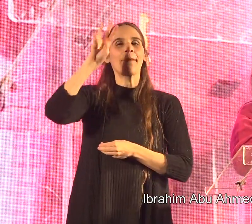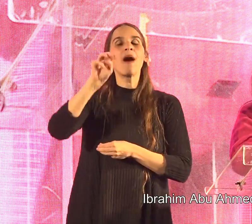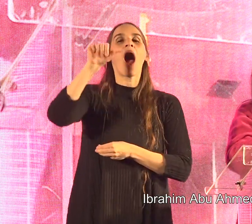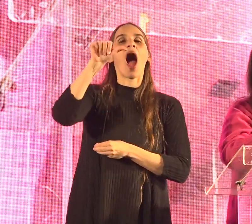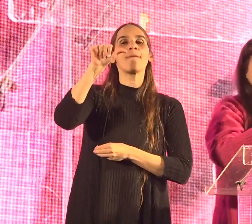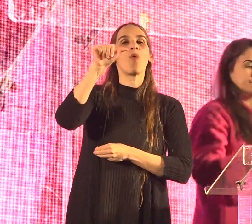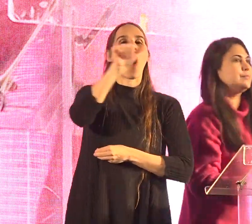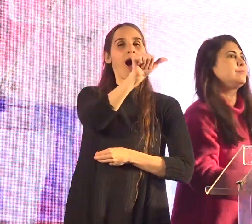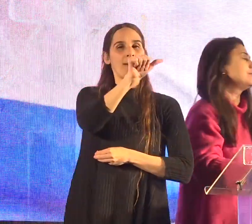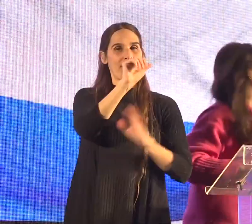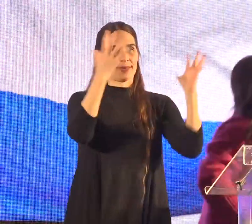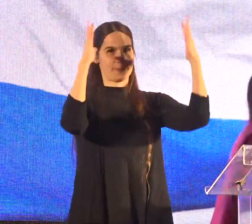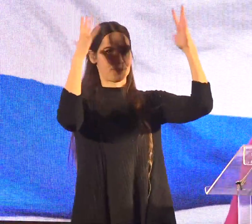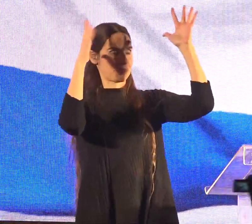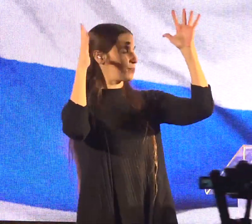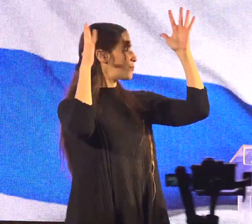אחמד